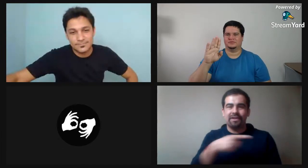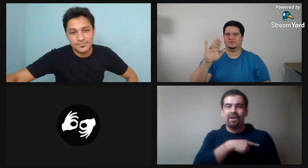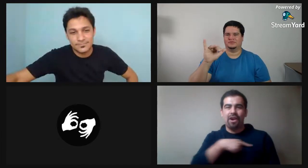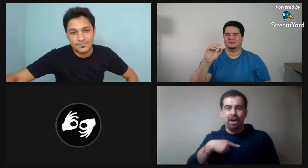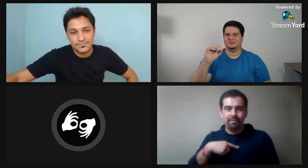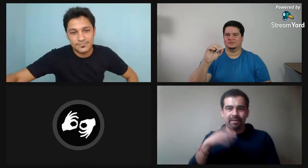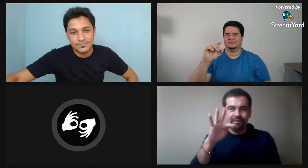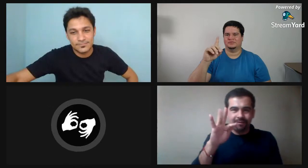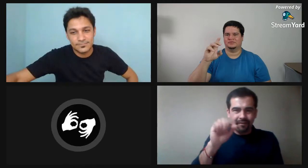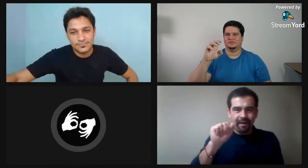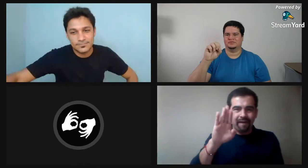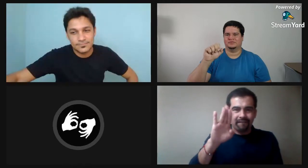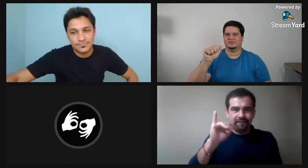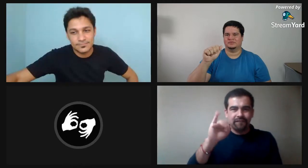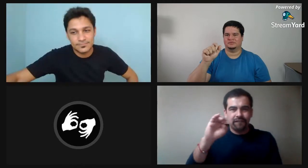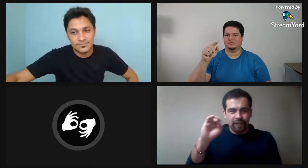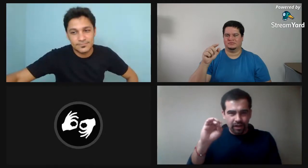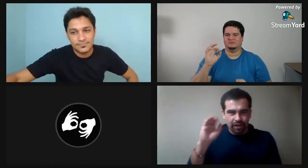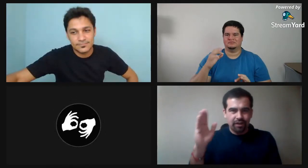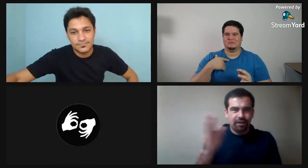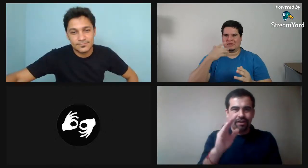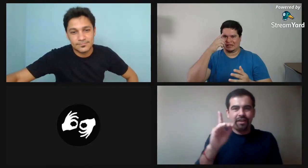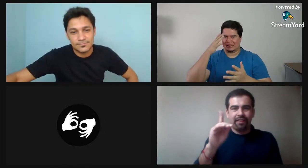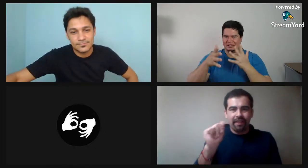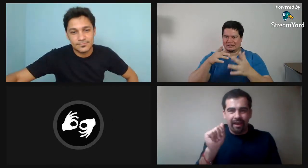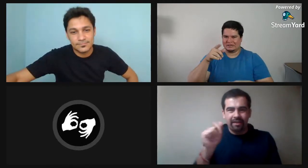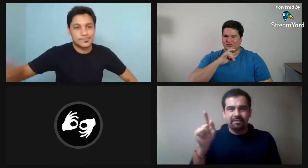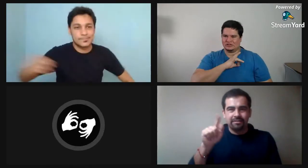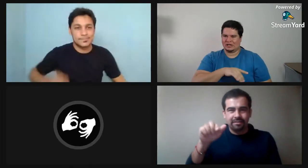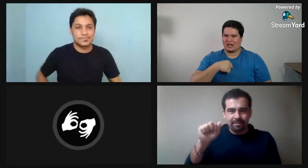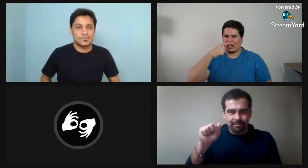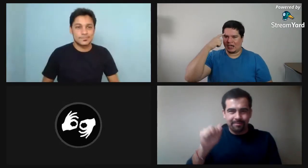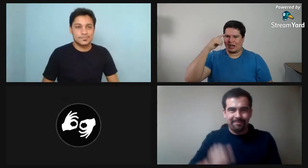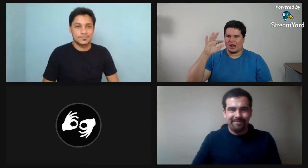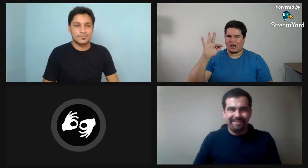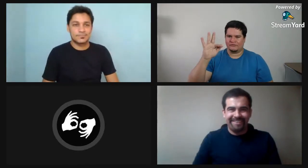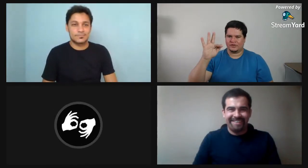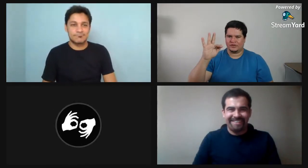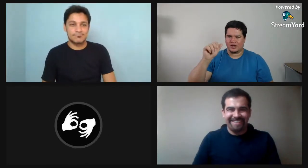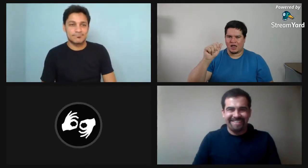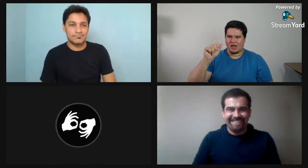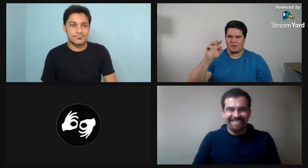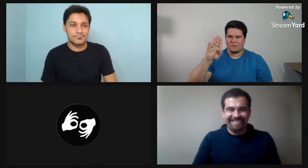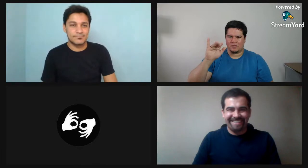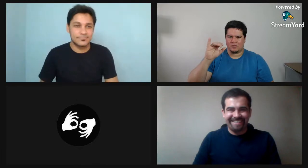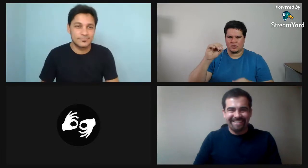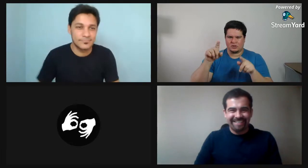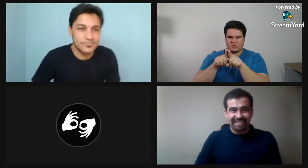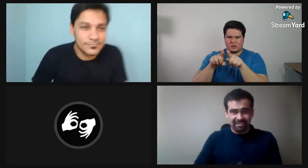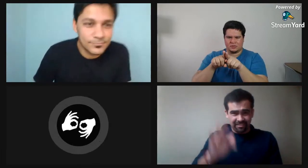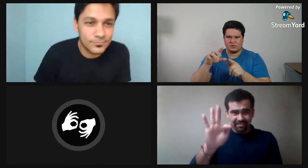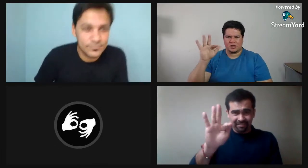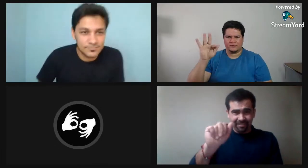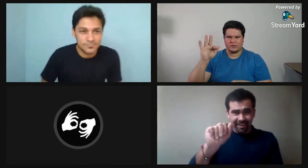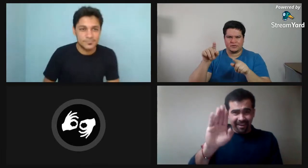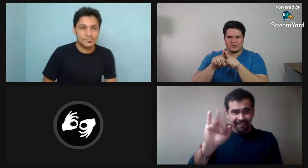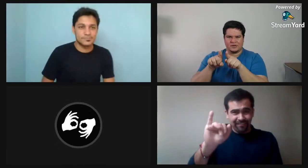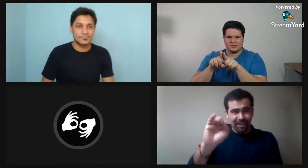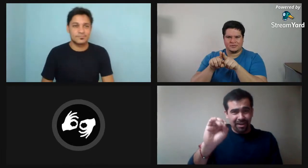y mi apellido es Das, Fabio Dasar, ese es mi nombre, Das. Yo me acuerdo, esta es la seña de Chile,